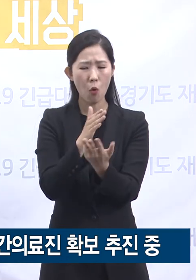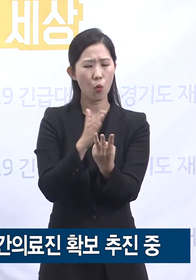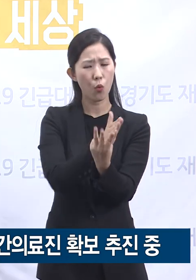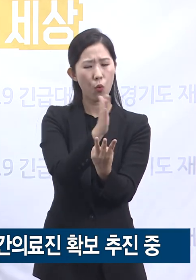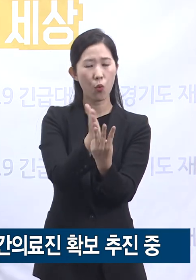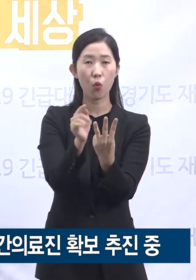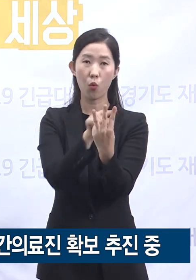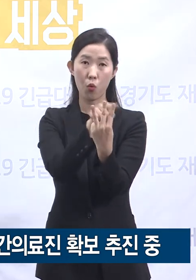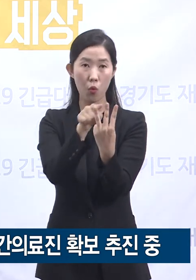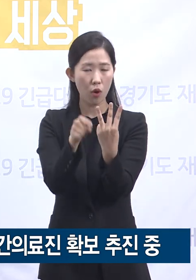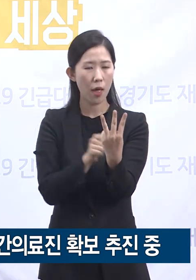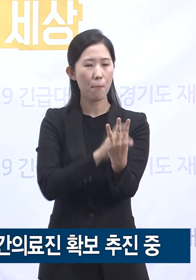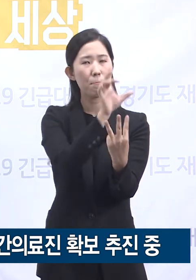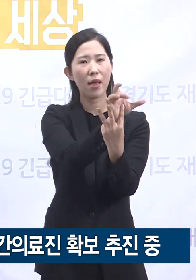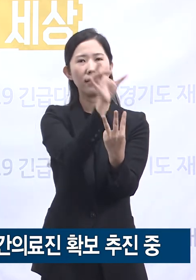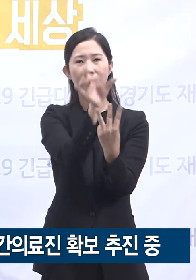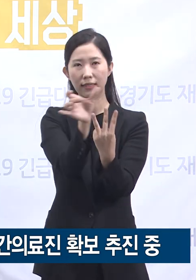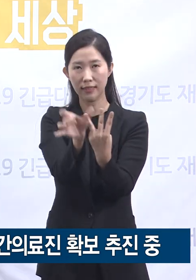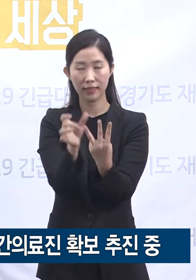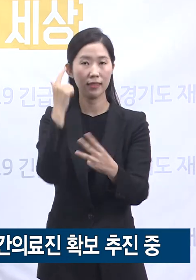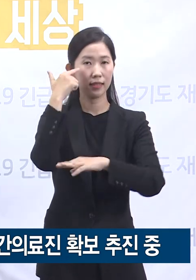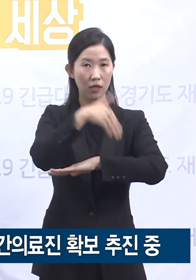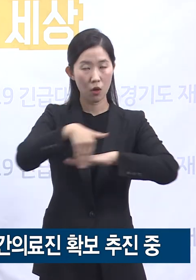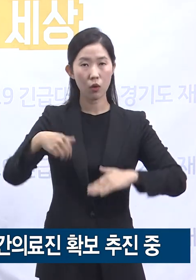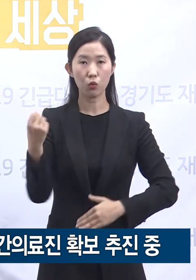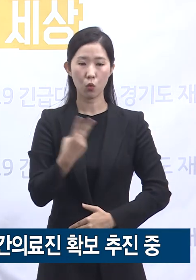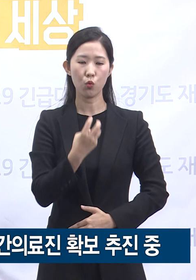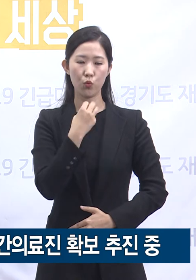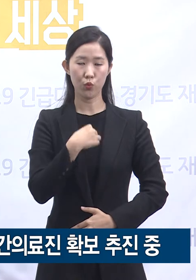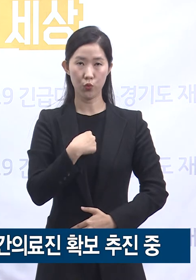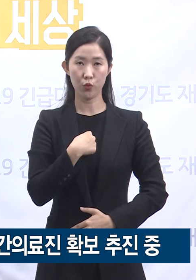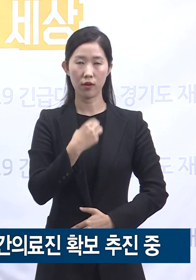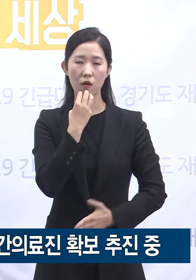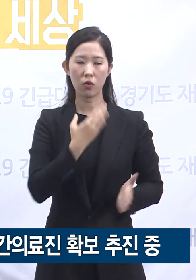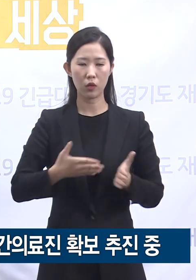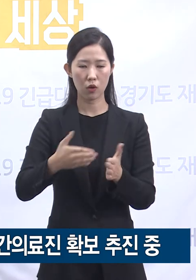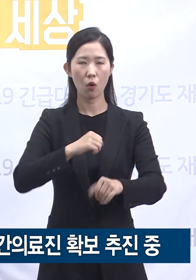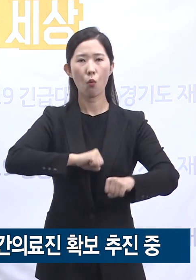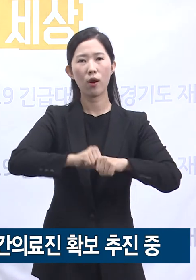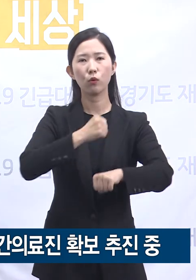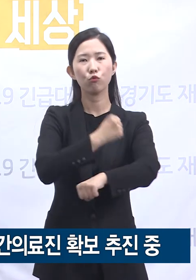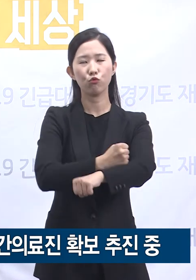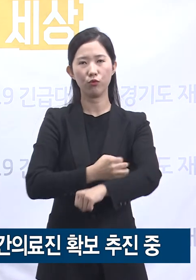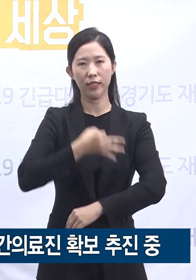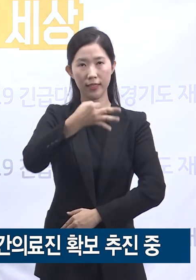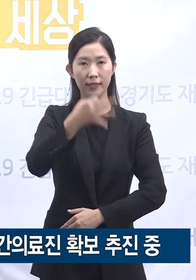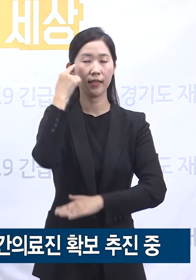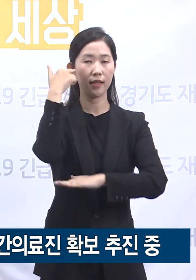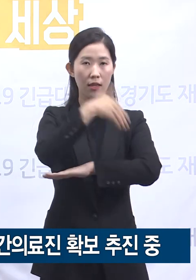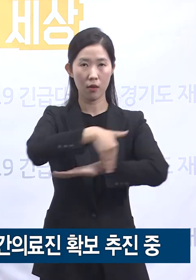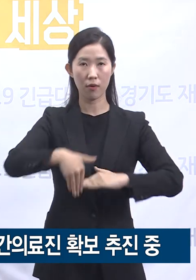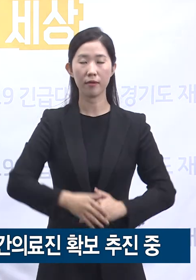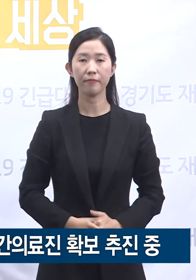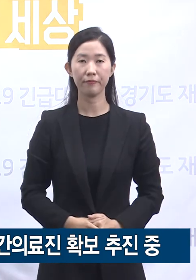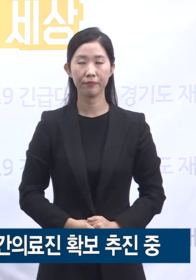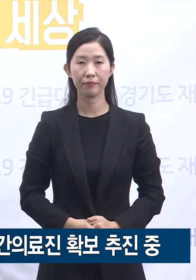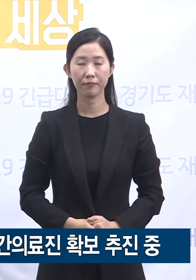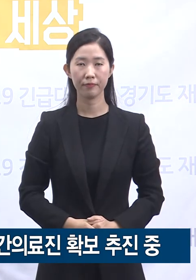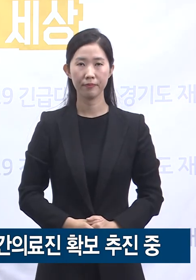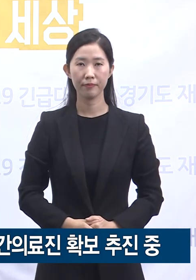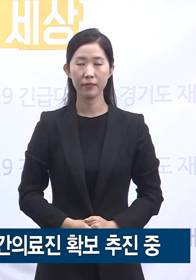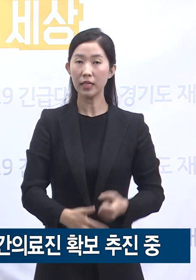지침에 따른 활동수당을 지급합니다. 8월 23일 15시 기준 의사, 간호사